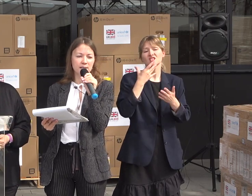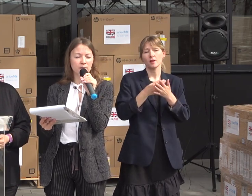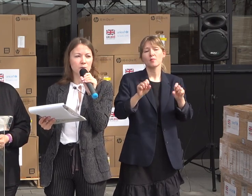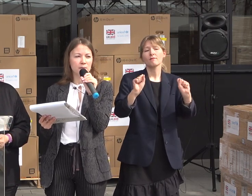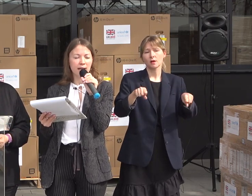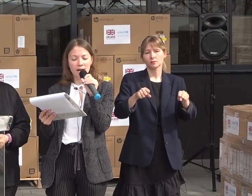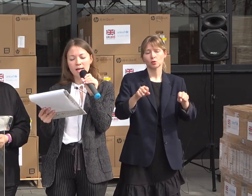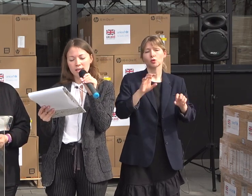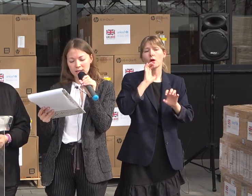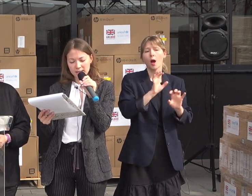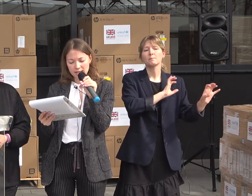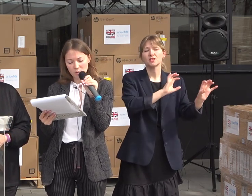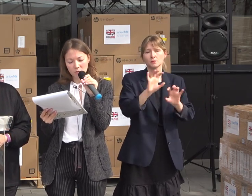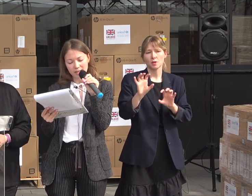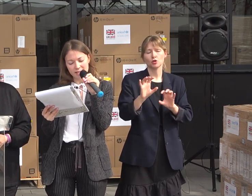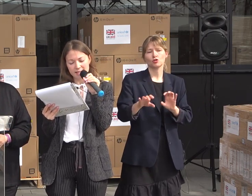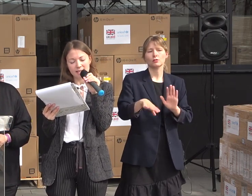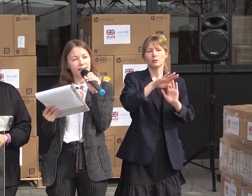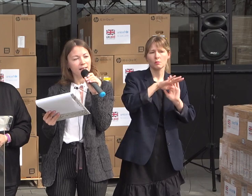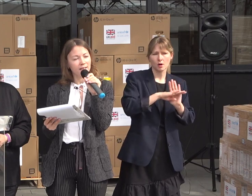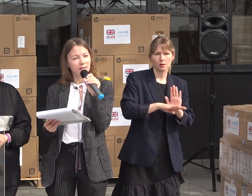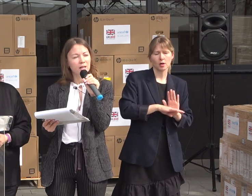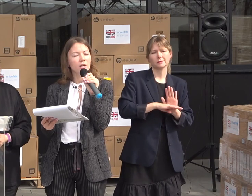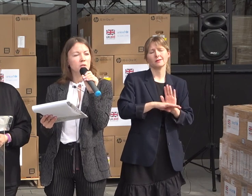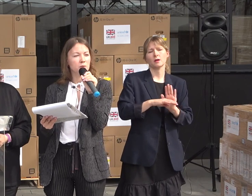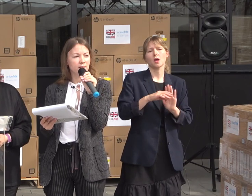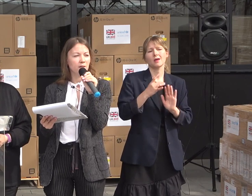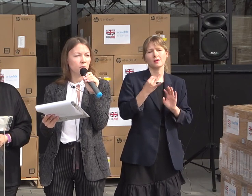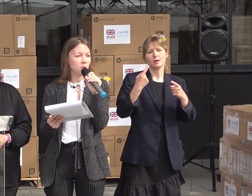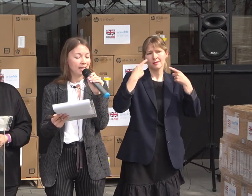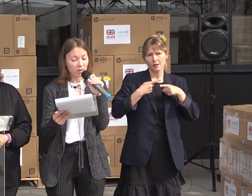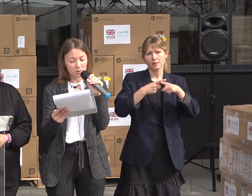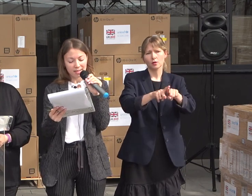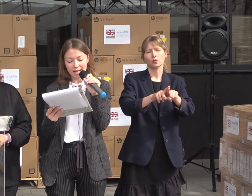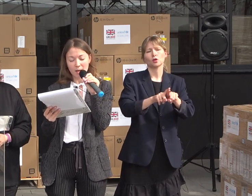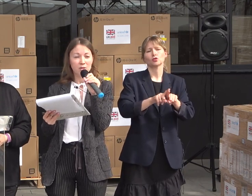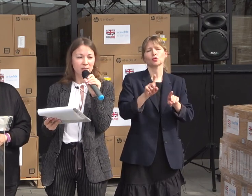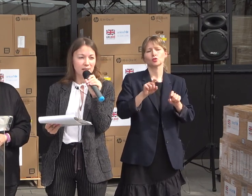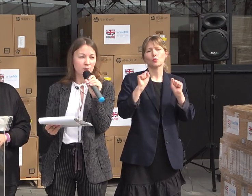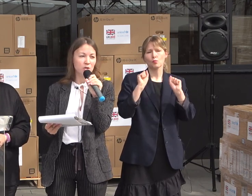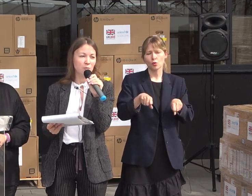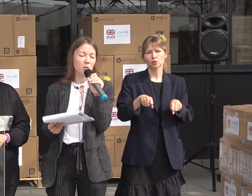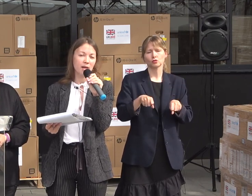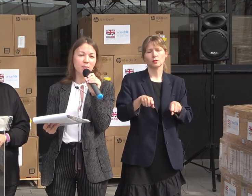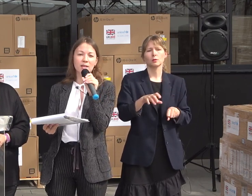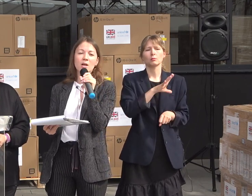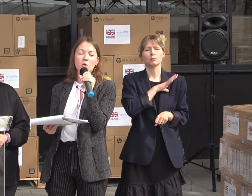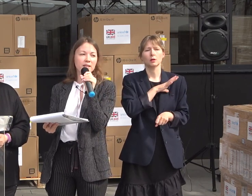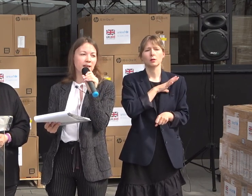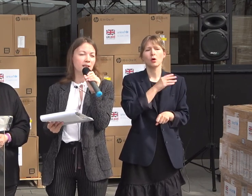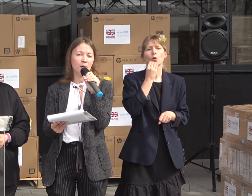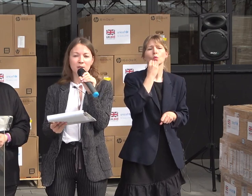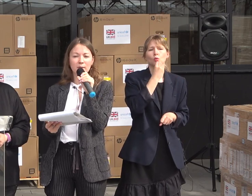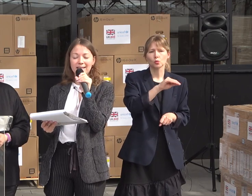însicure consolidarea sistemului prin asistență tehnică, sustânând eforturile de consolidarea incapacităților și vunovară prin